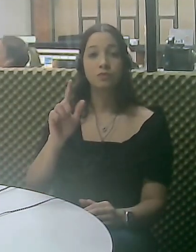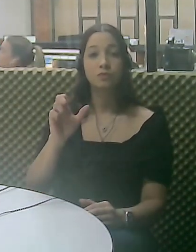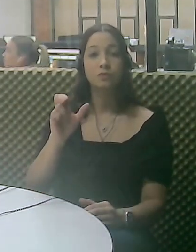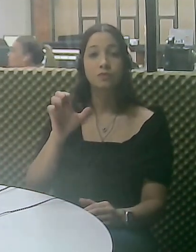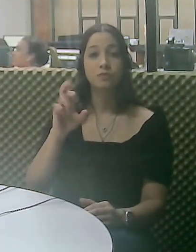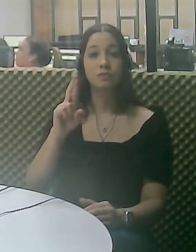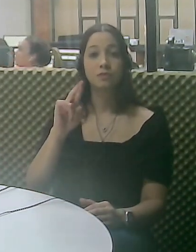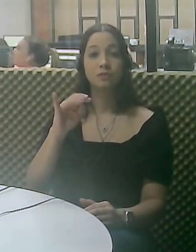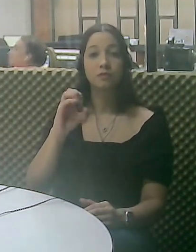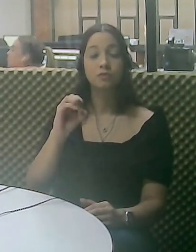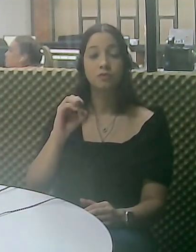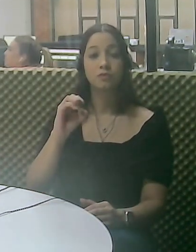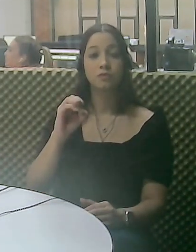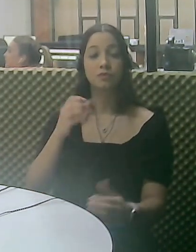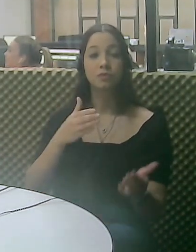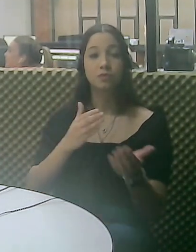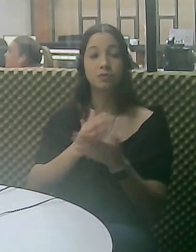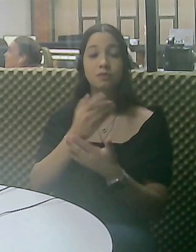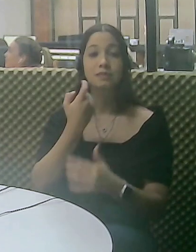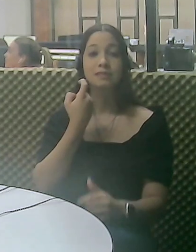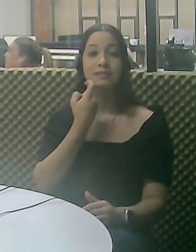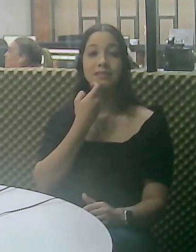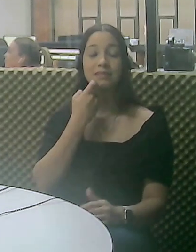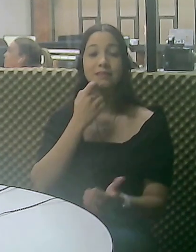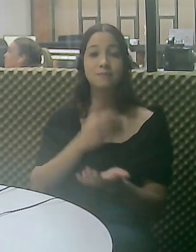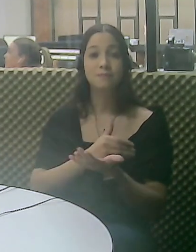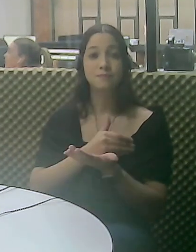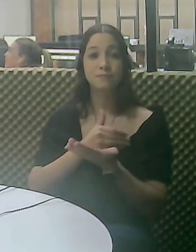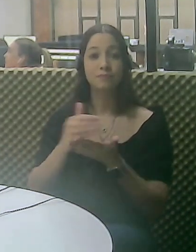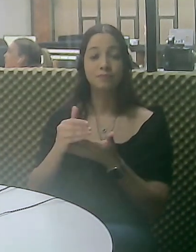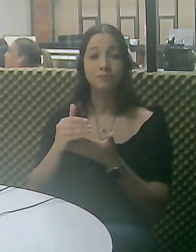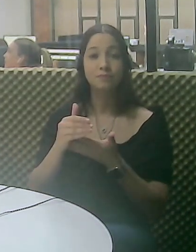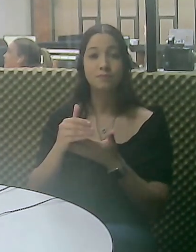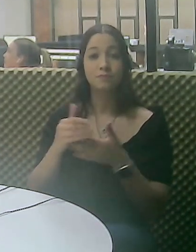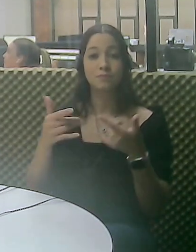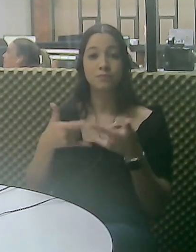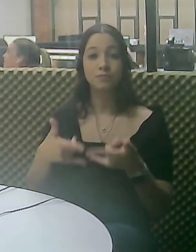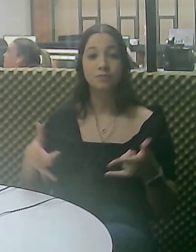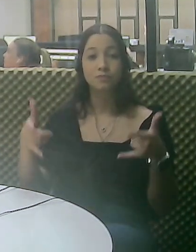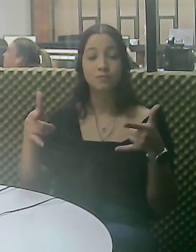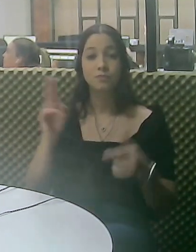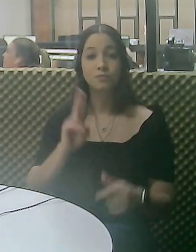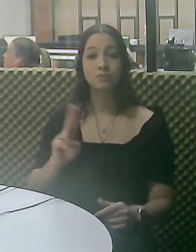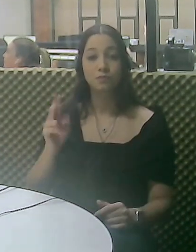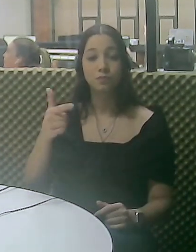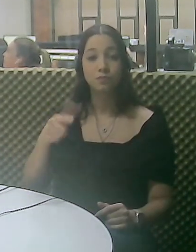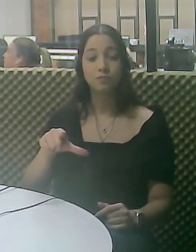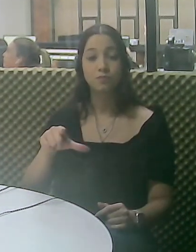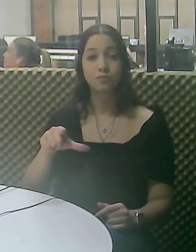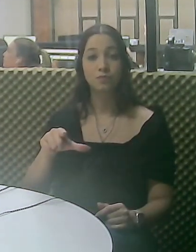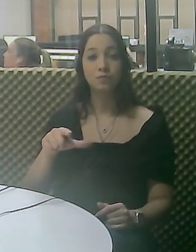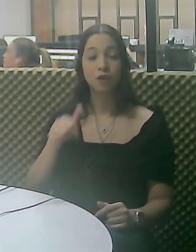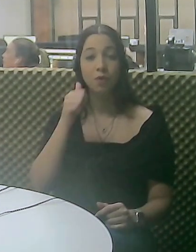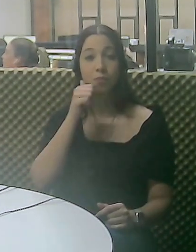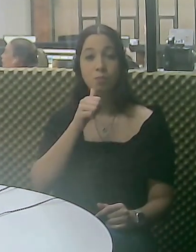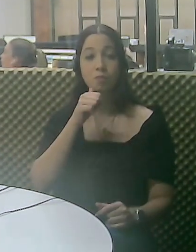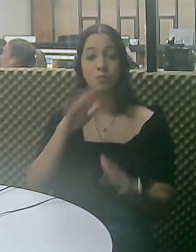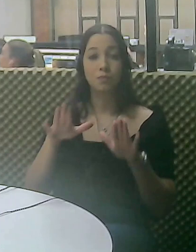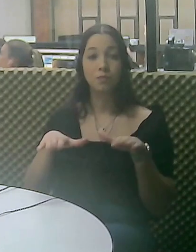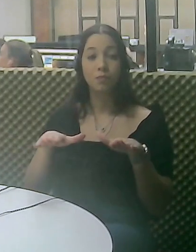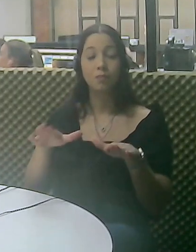Justiça e Segurança Pública, Rogério Greco, autorizaram na última sexta-feira o início da produção de